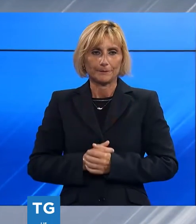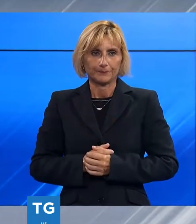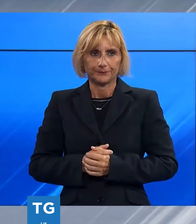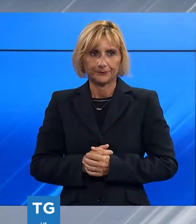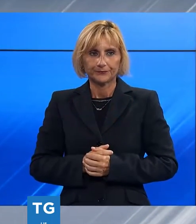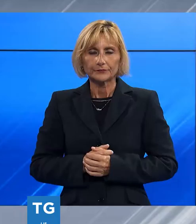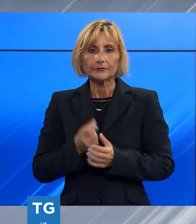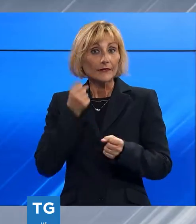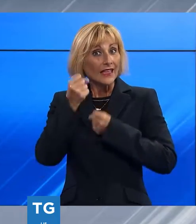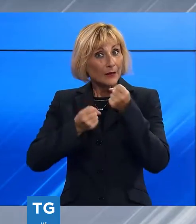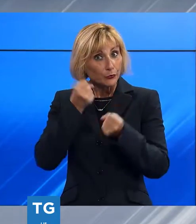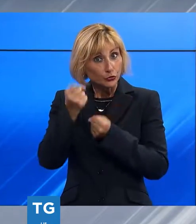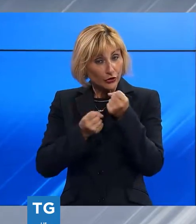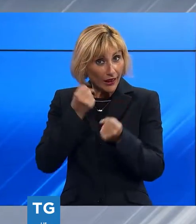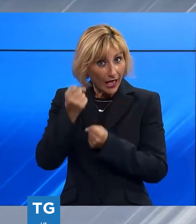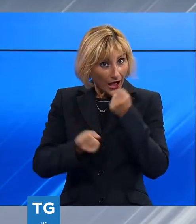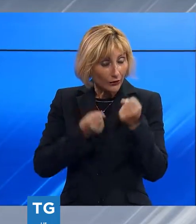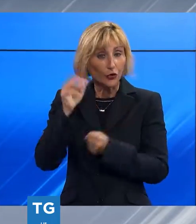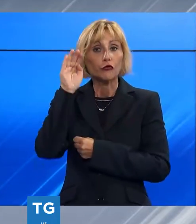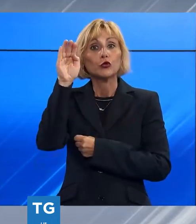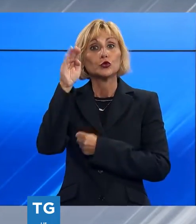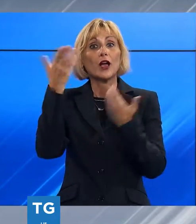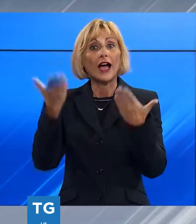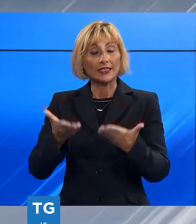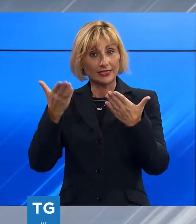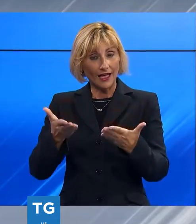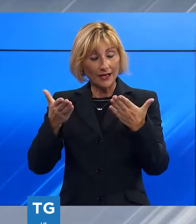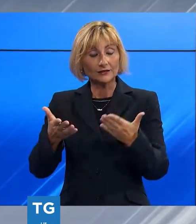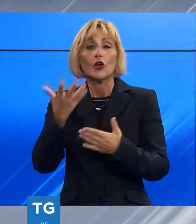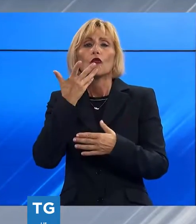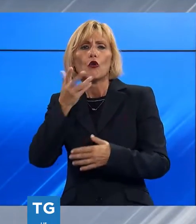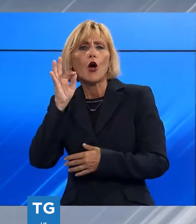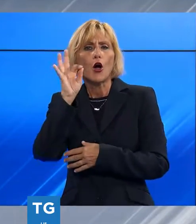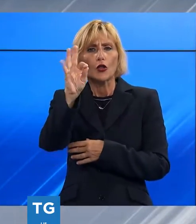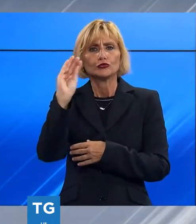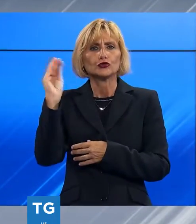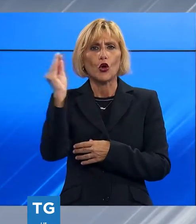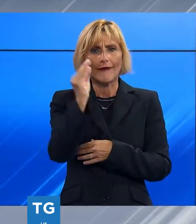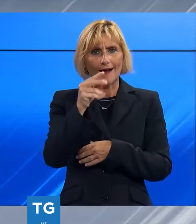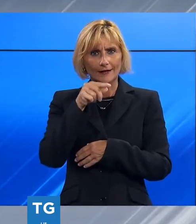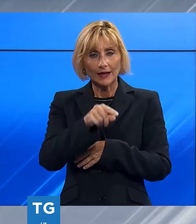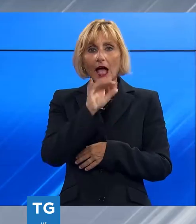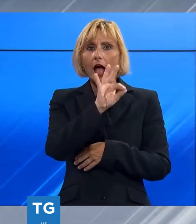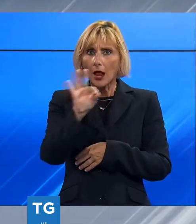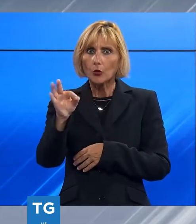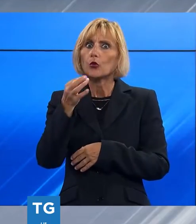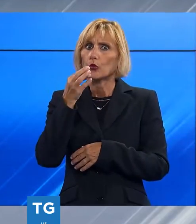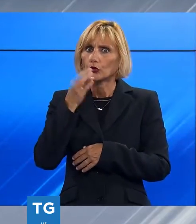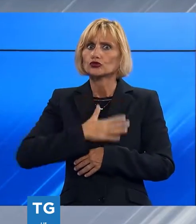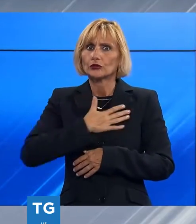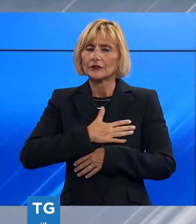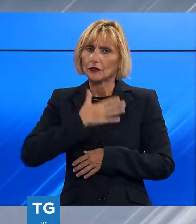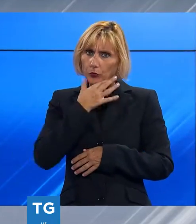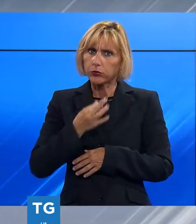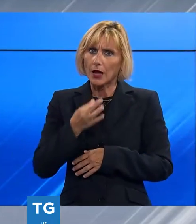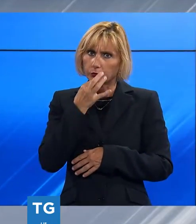Talenti sul ring, il futuro è adesso, la pugilistica lucchese punta sui giovani, alcuni paiono in grado di regalare belle soddisfazioni,